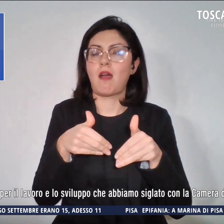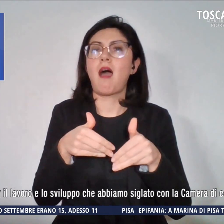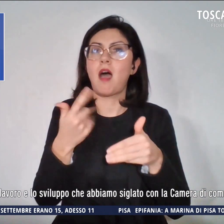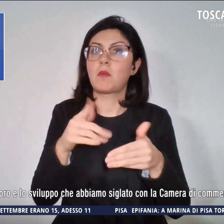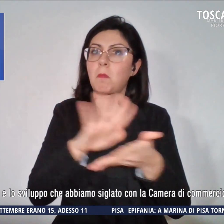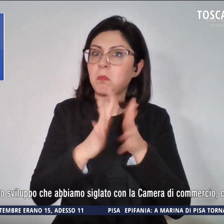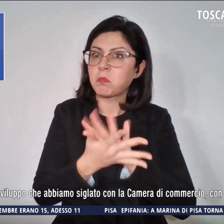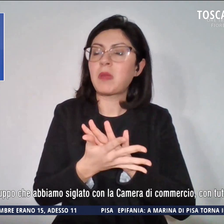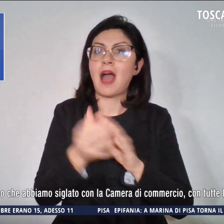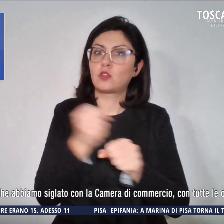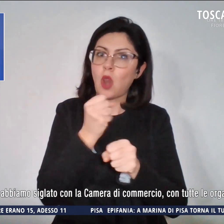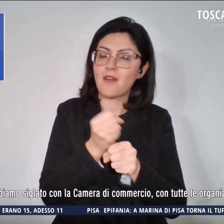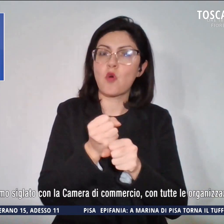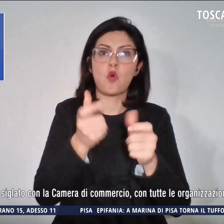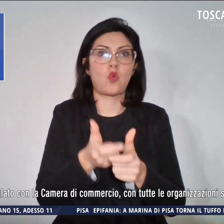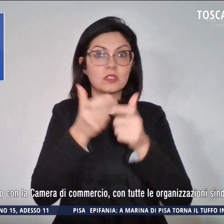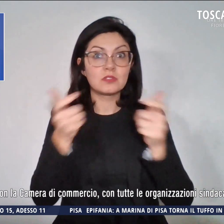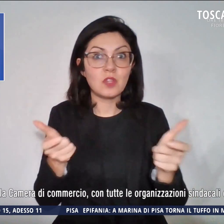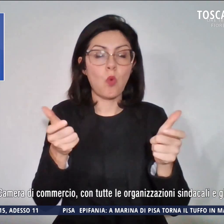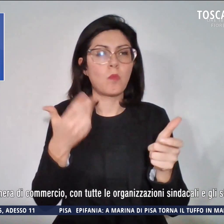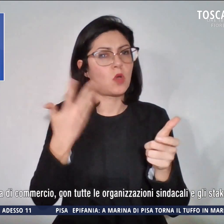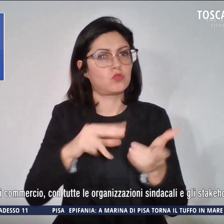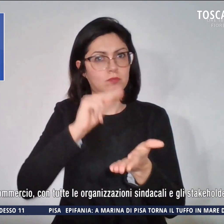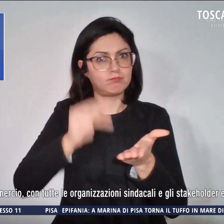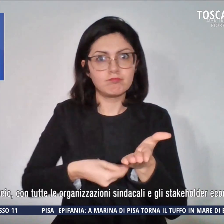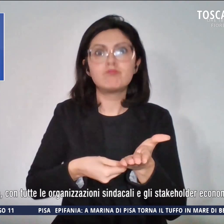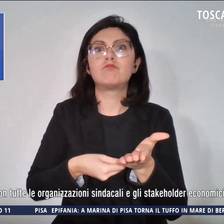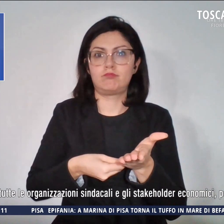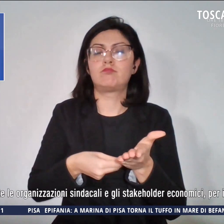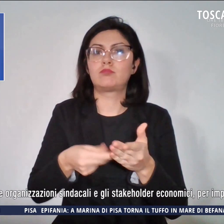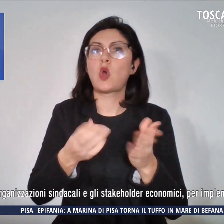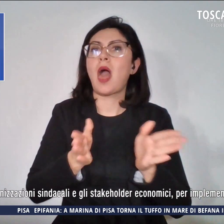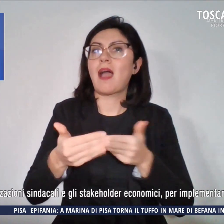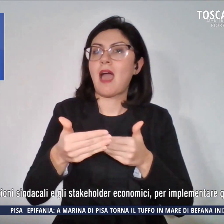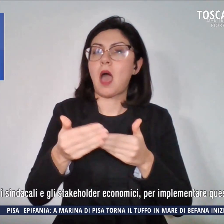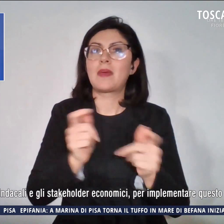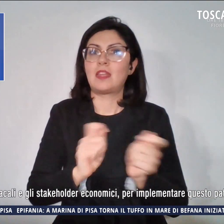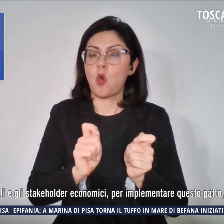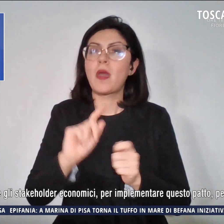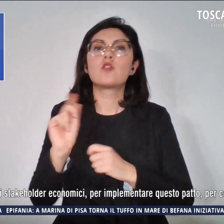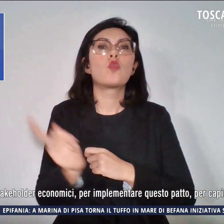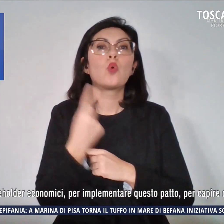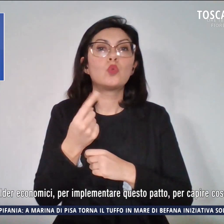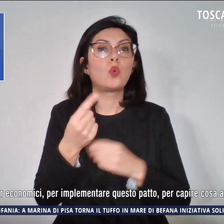che abbiamo siglato con la Camera di Commercio con tutte le organizzazioni sindacali per